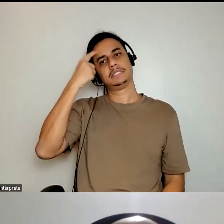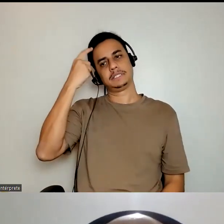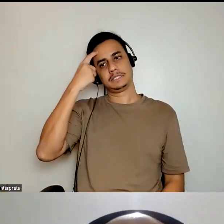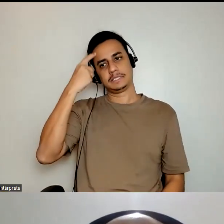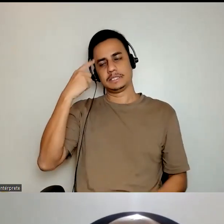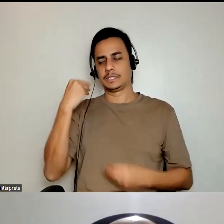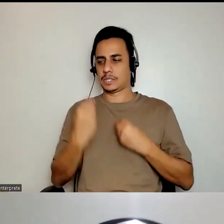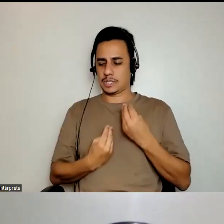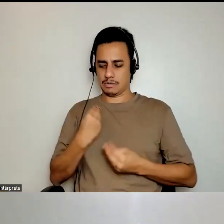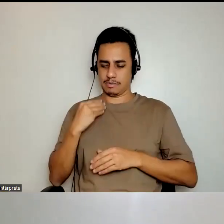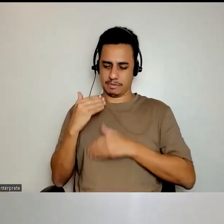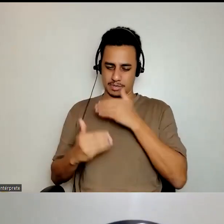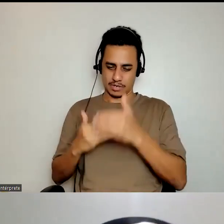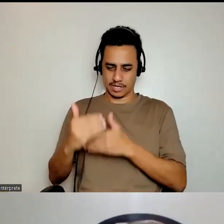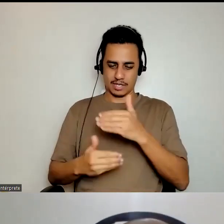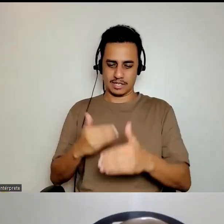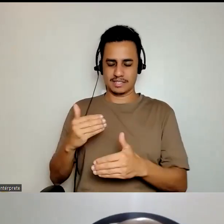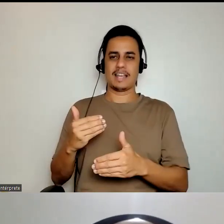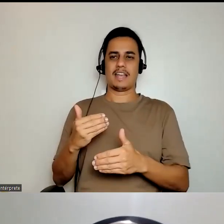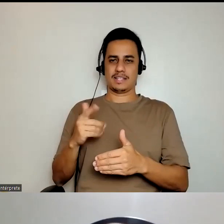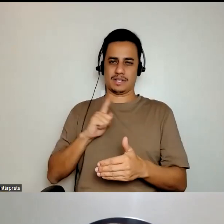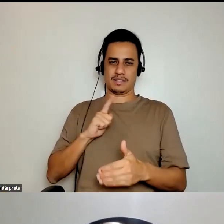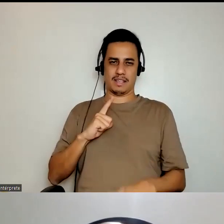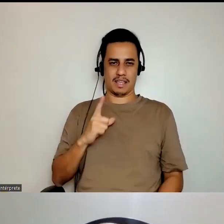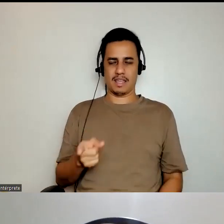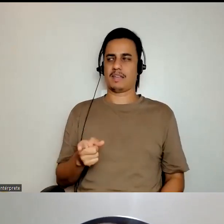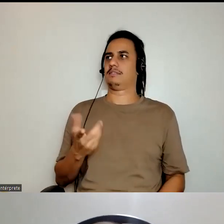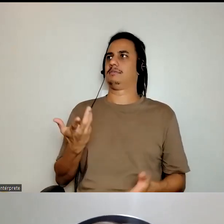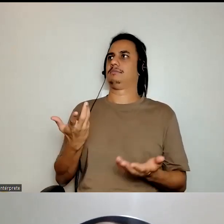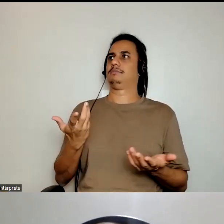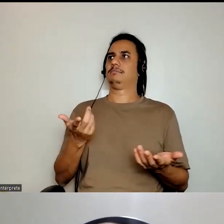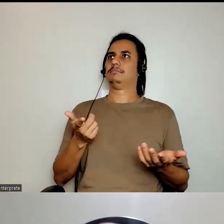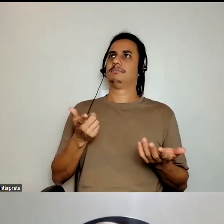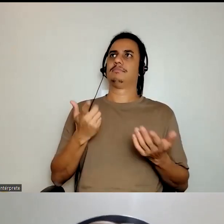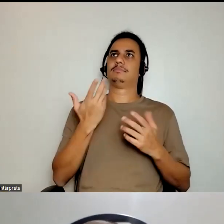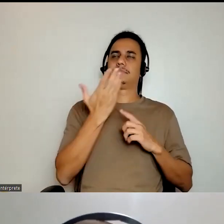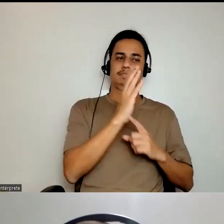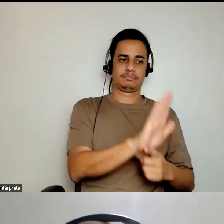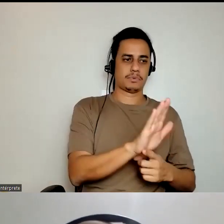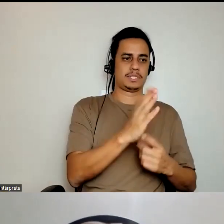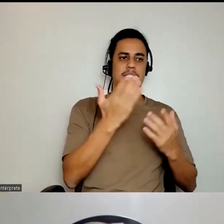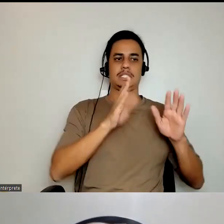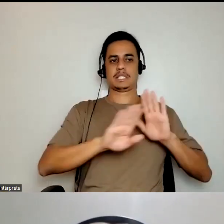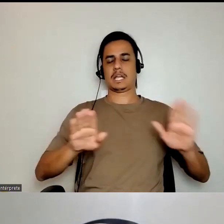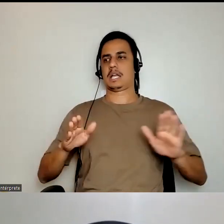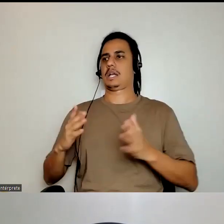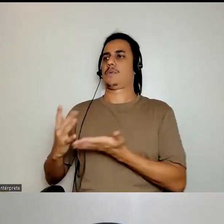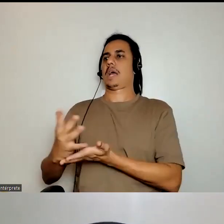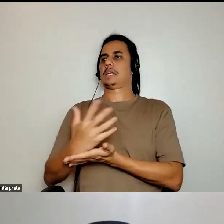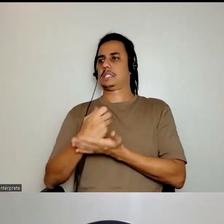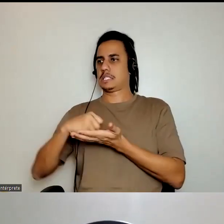processos de decolonização dos nossos acervos, das nossas exposições, das nossas narrativas